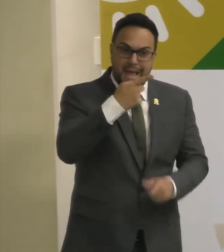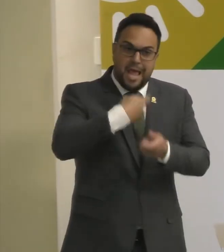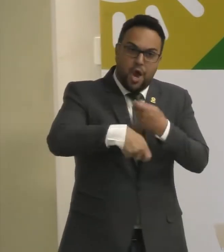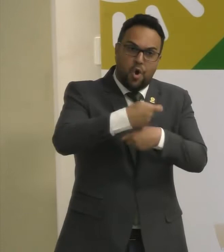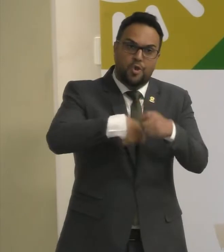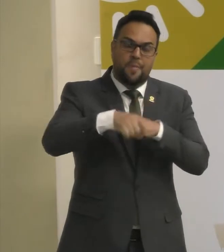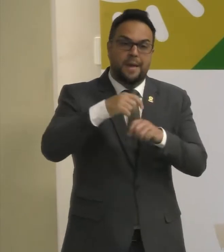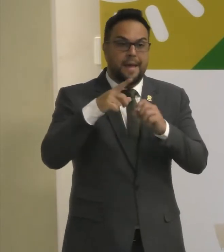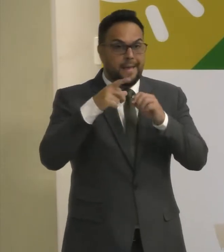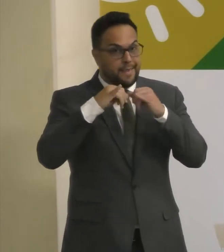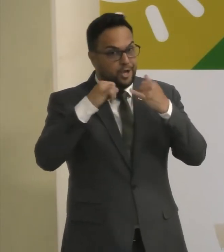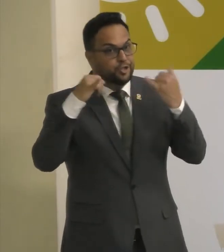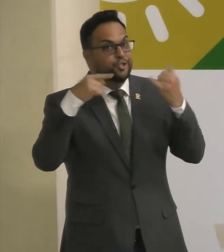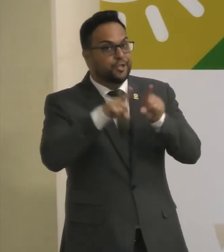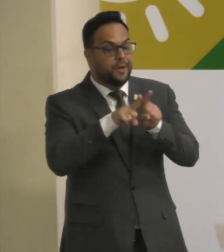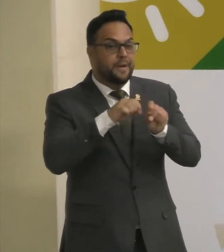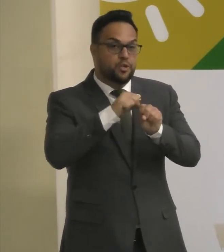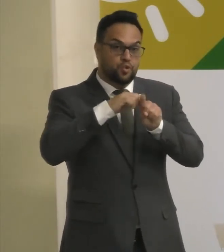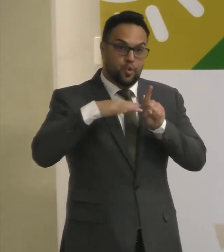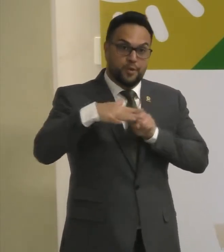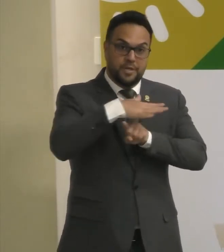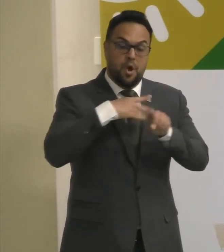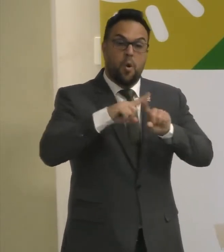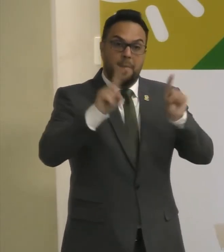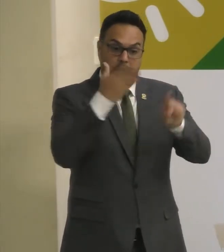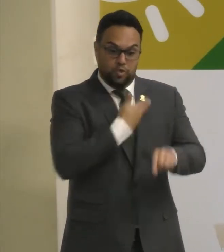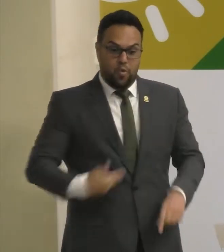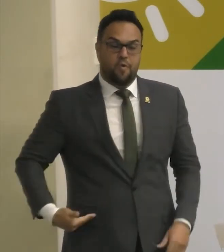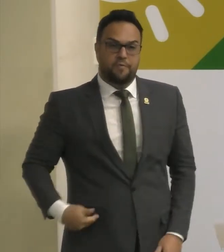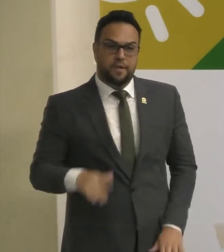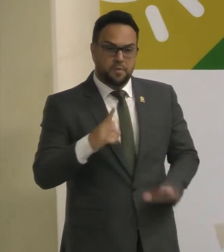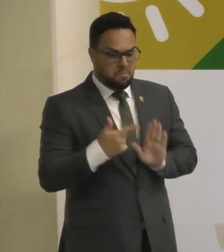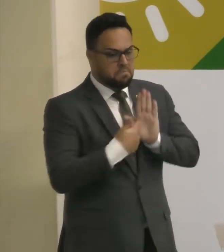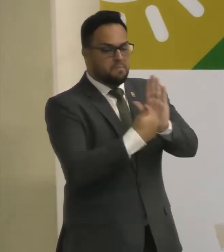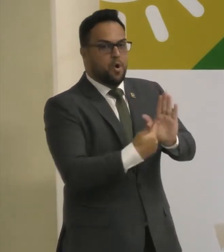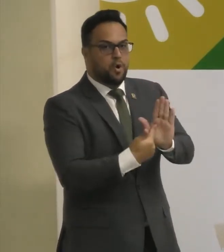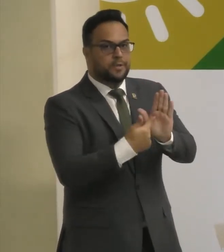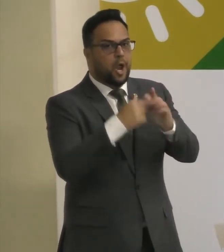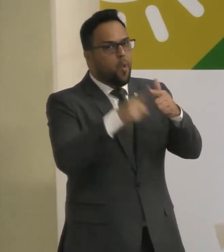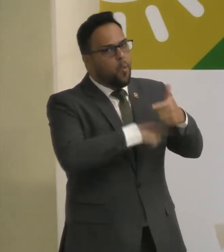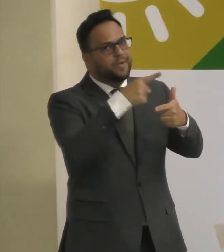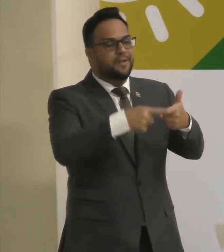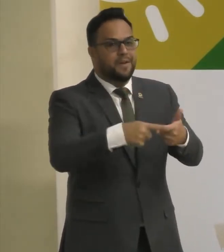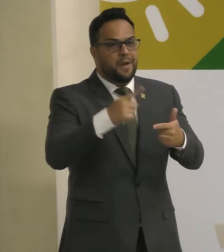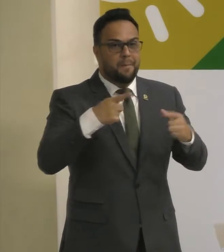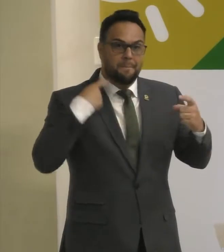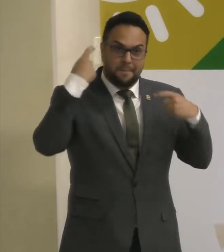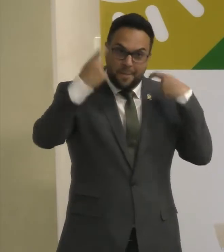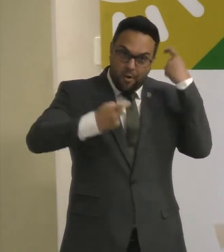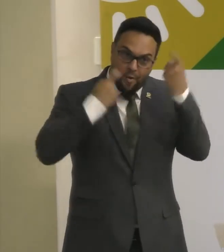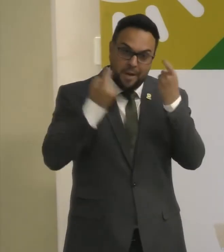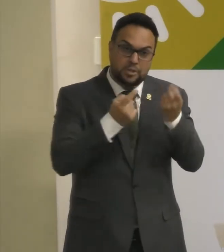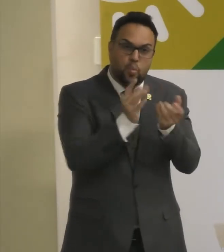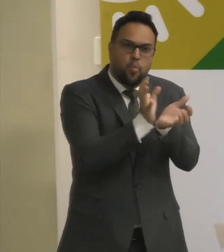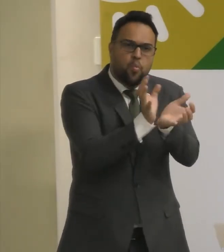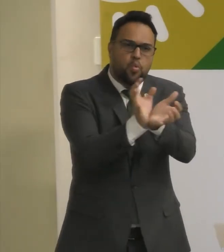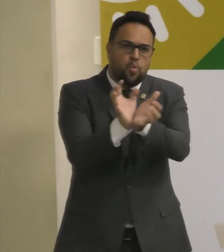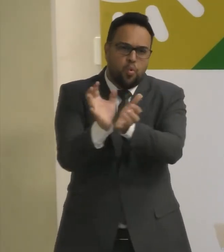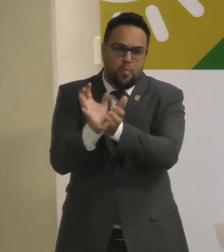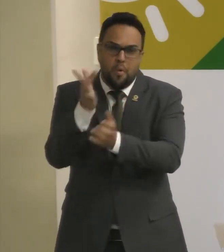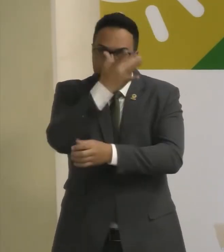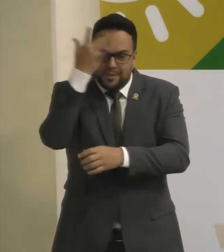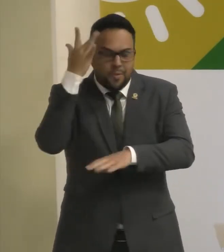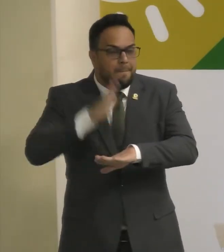Social O governo Demonstra Mais uma vez A sua preocupação Com as camadas Mais